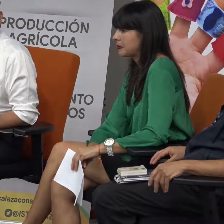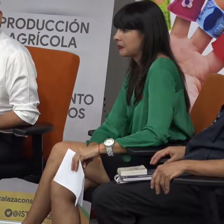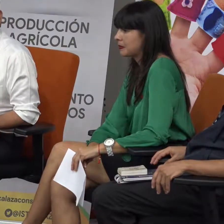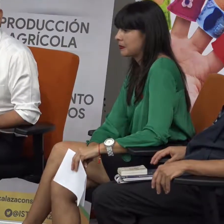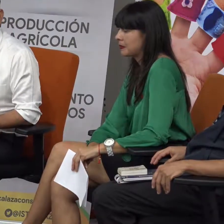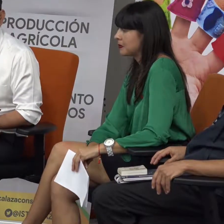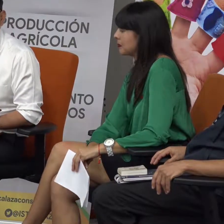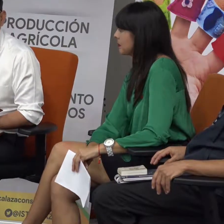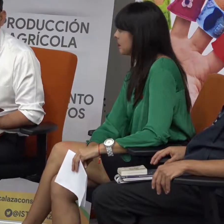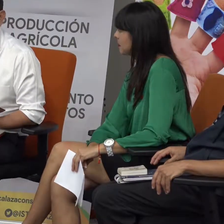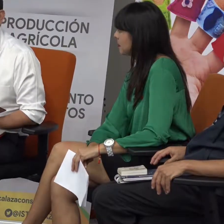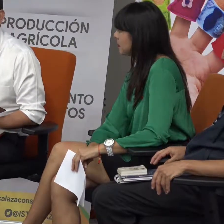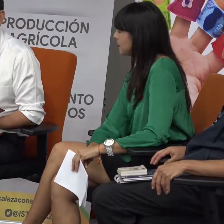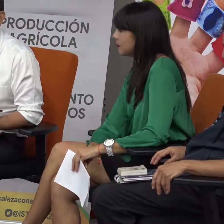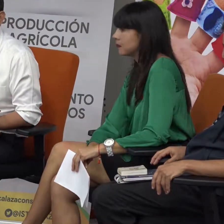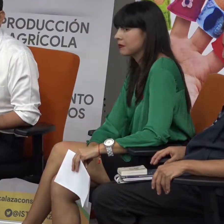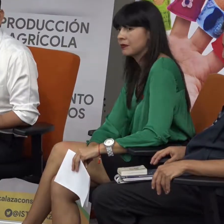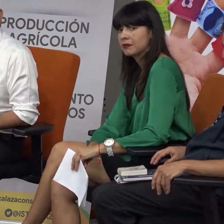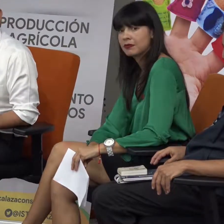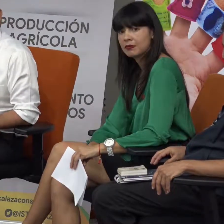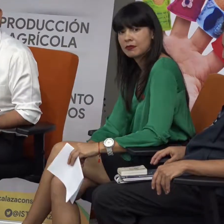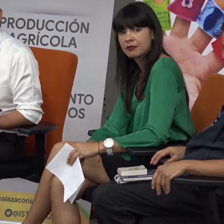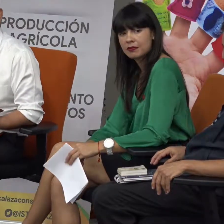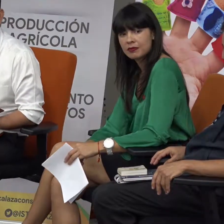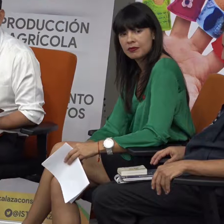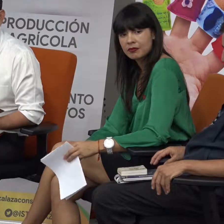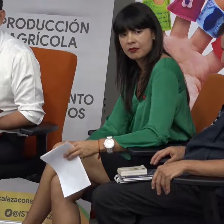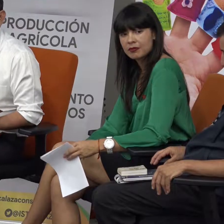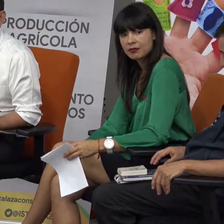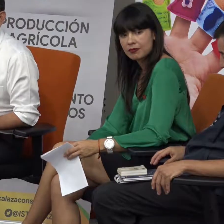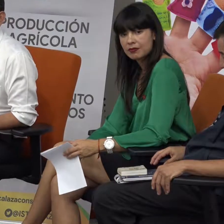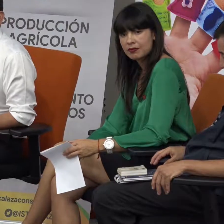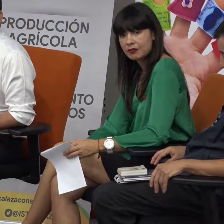institución si no comparten con los estudiantes probablemente también